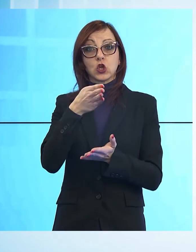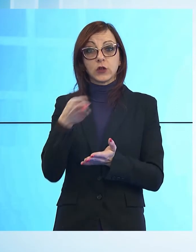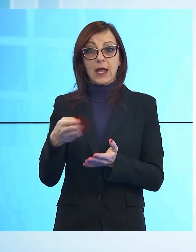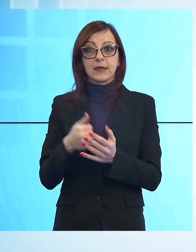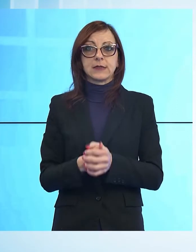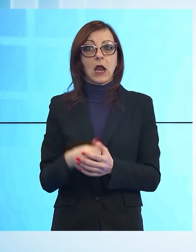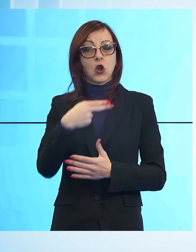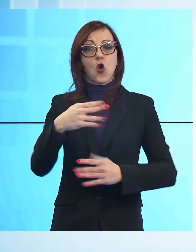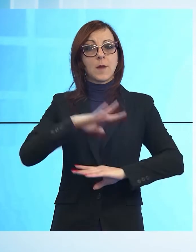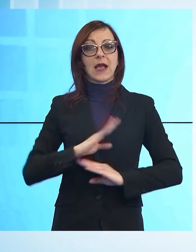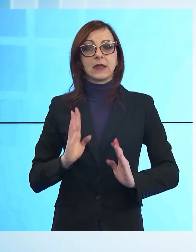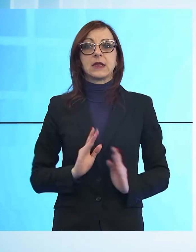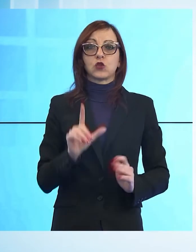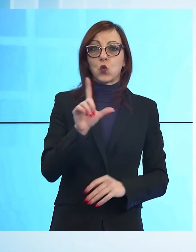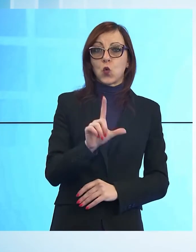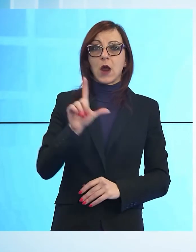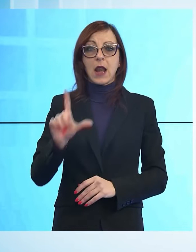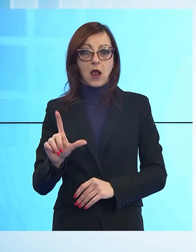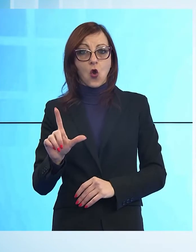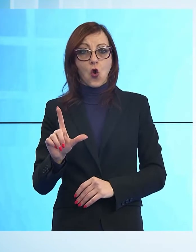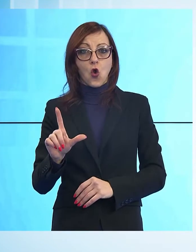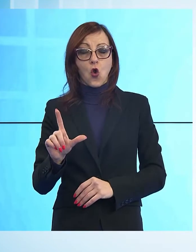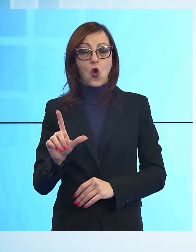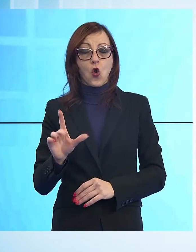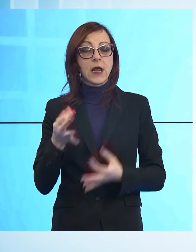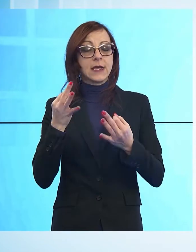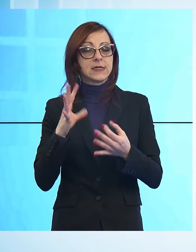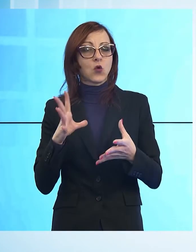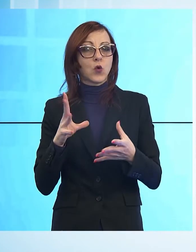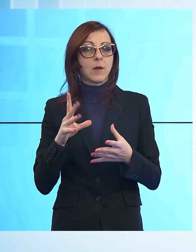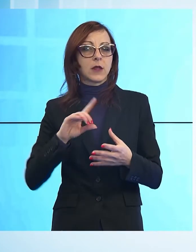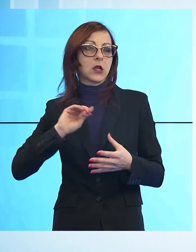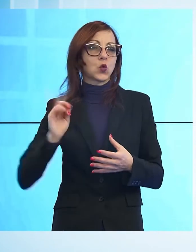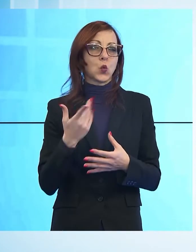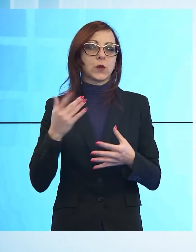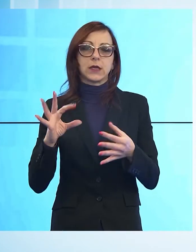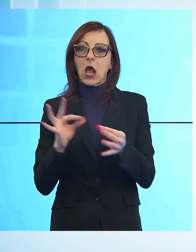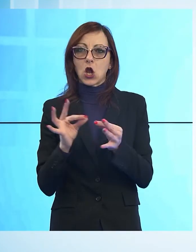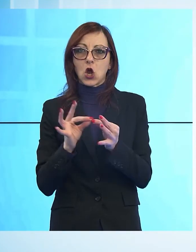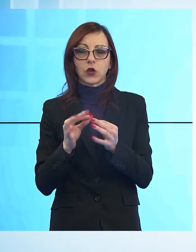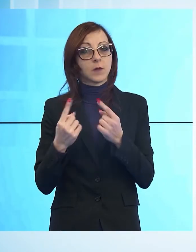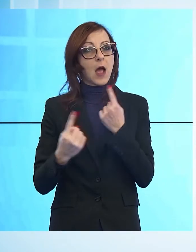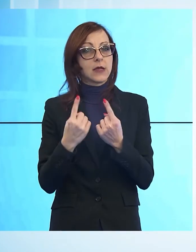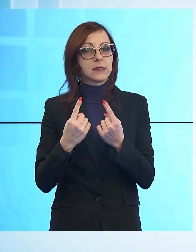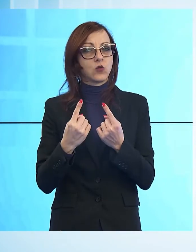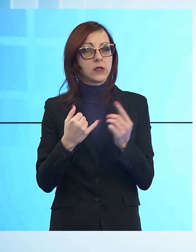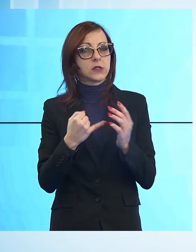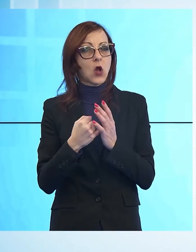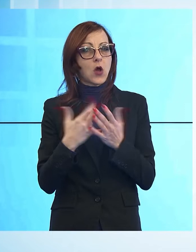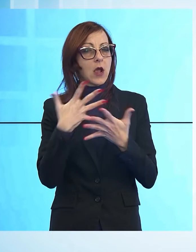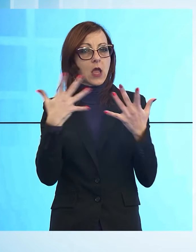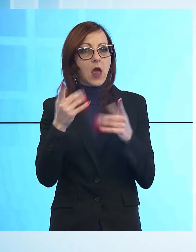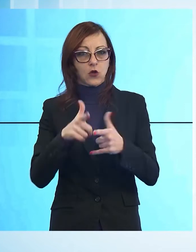nome del candidato Luca Leone è sicuramente aggregante ma la questione è tutt'altro che definita, dice